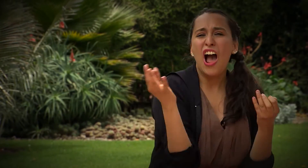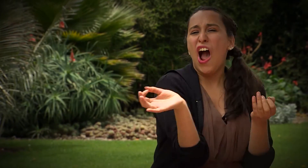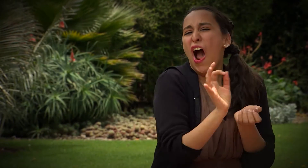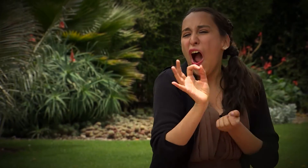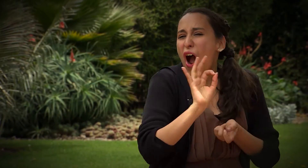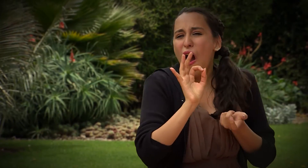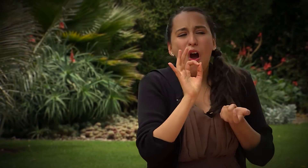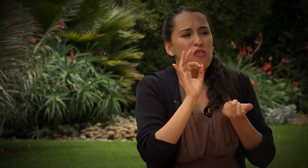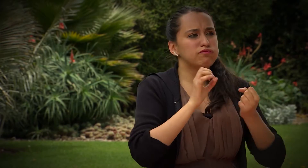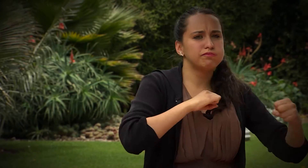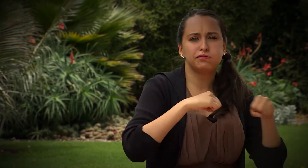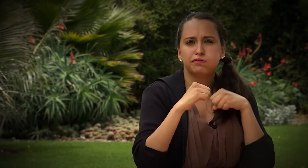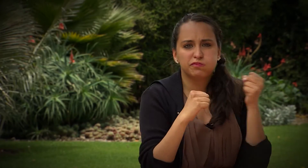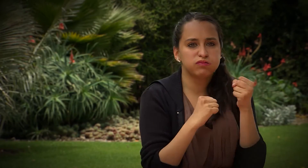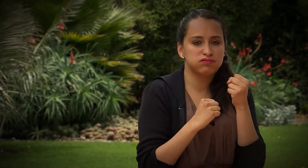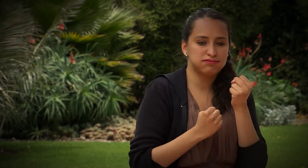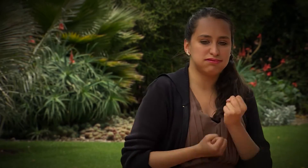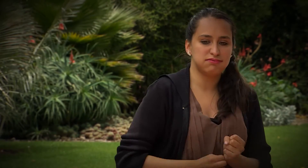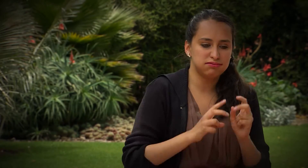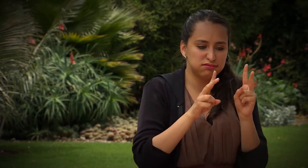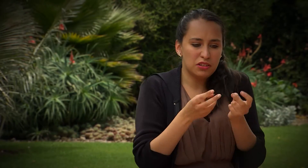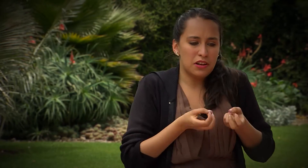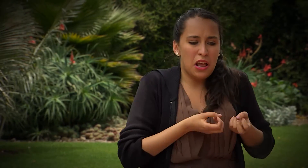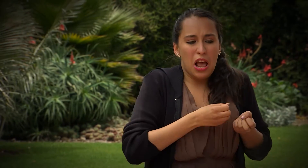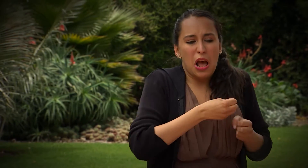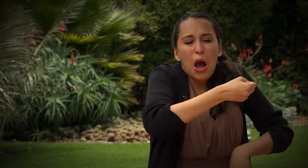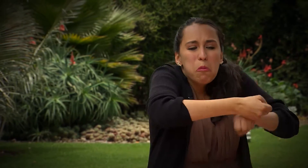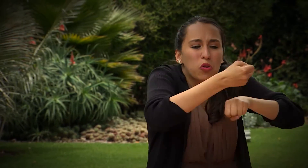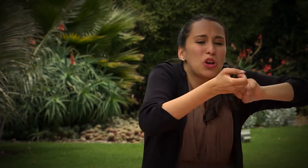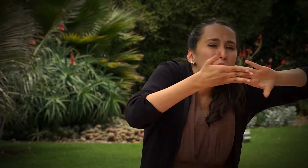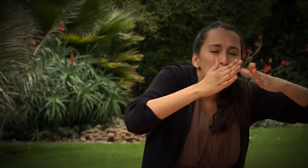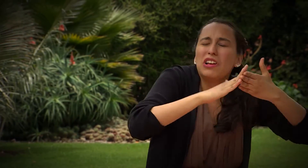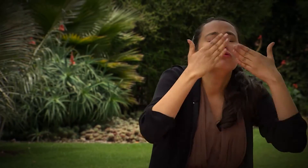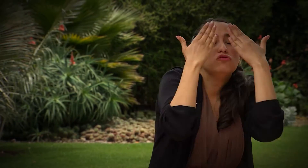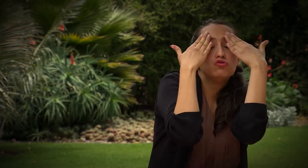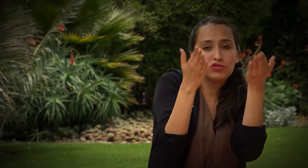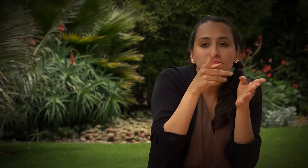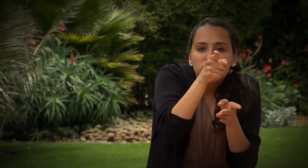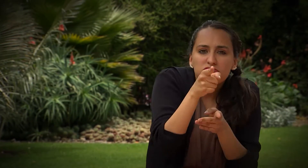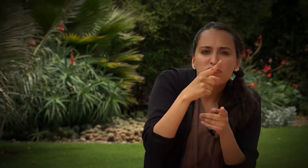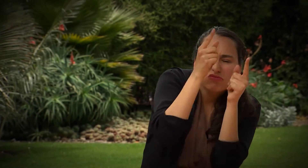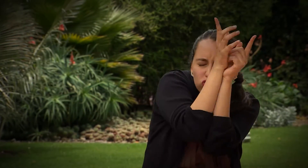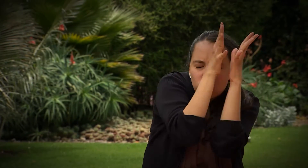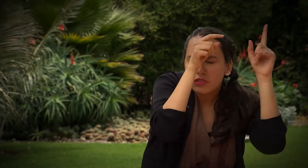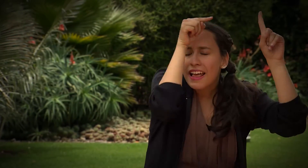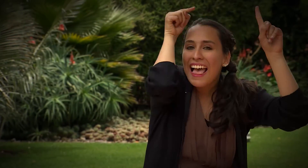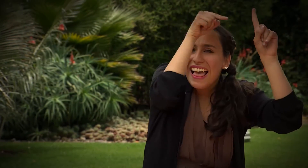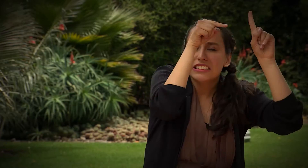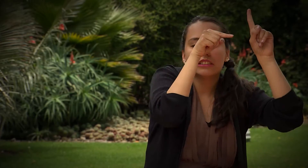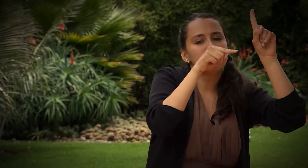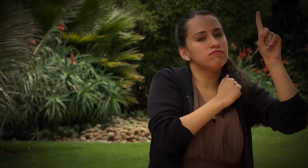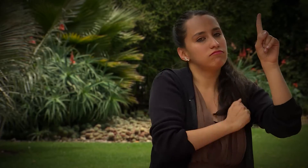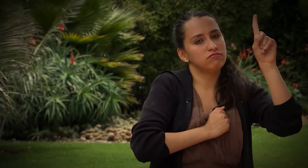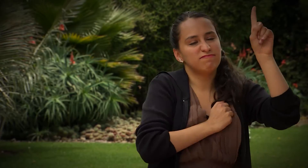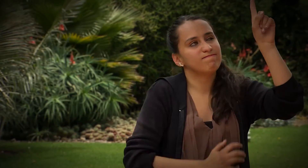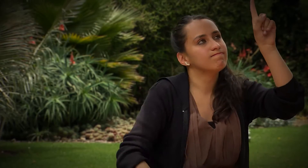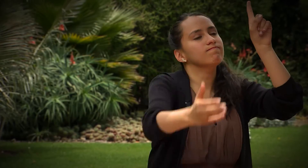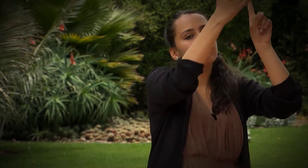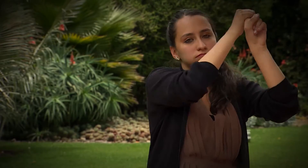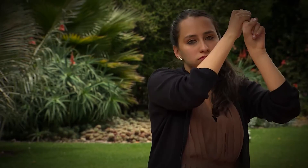investigación, estar siempre en acción, donde quieran apoyar a alguna comunidad, sea cual sea el sueño, les ruego que lo cumplan.